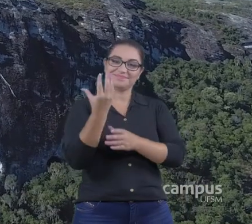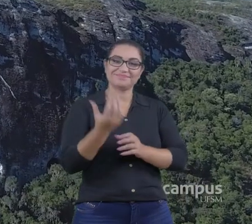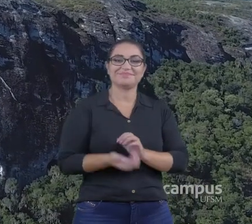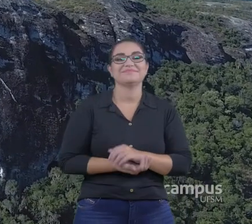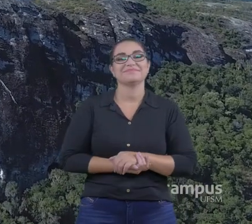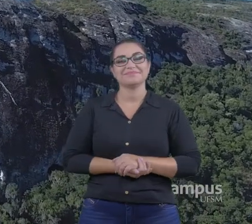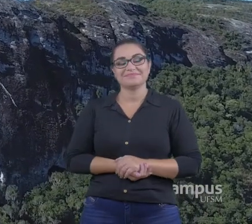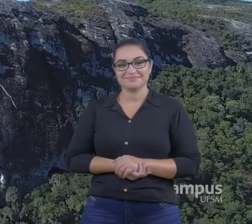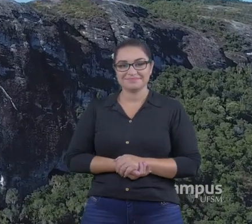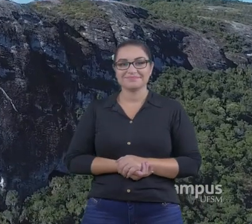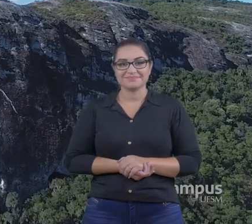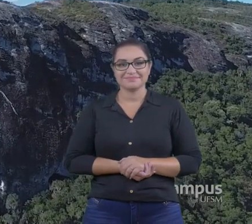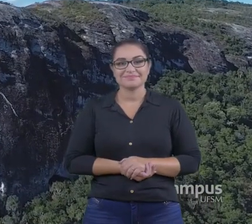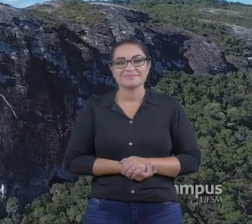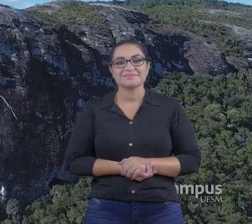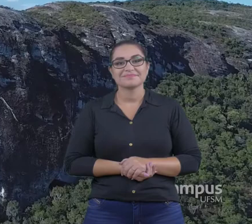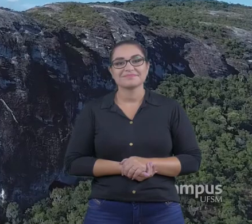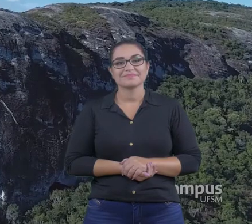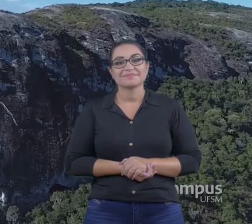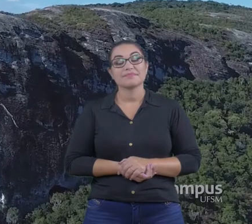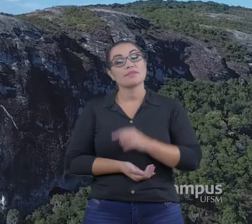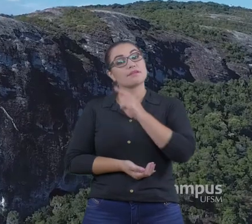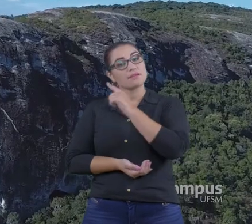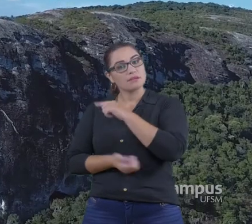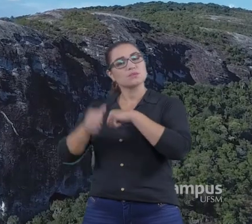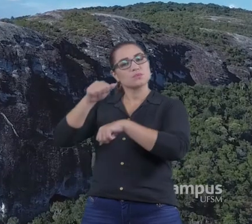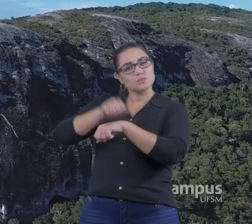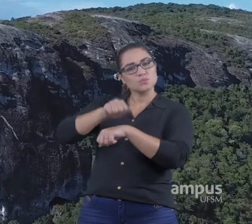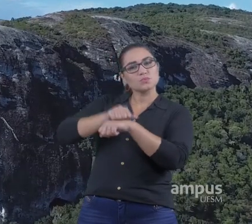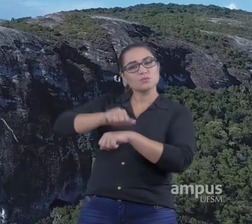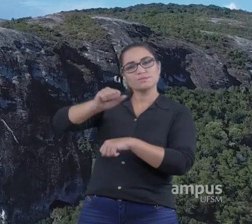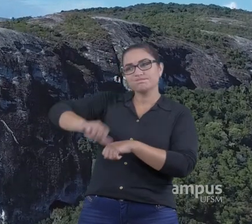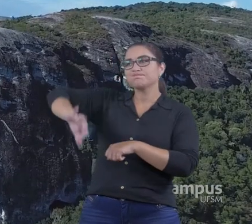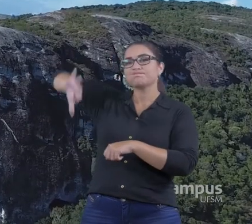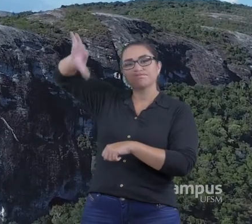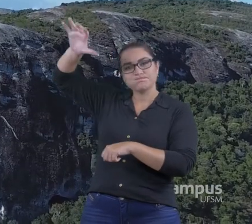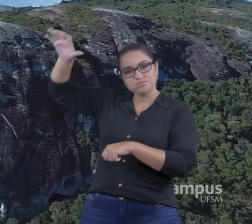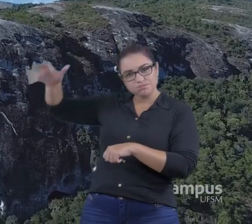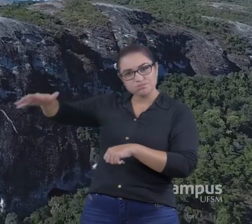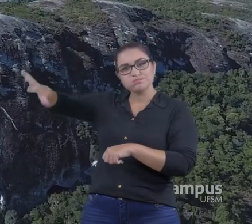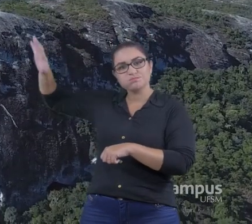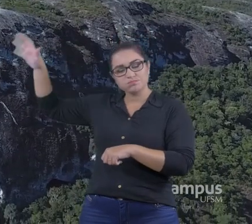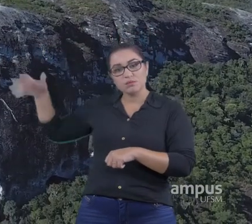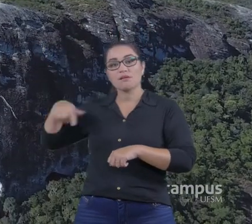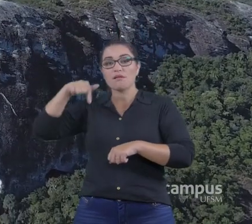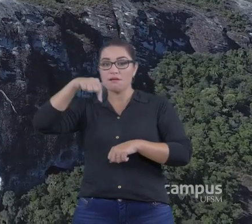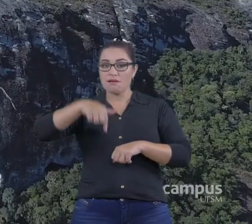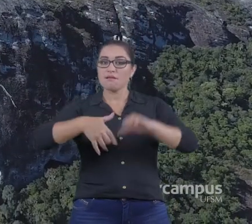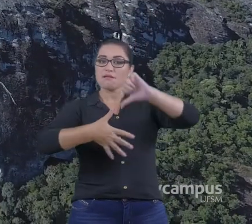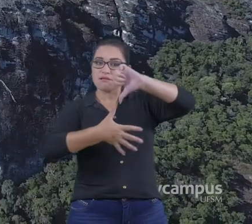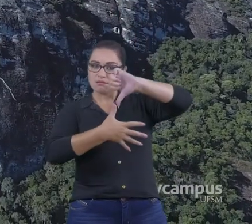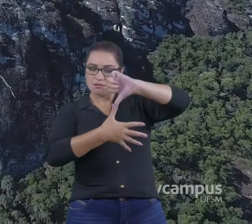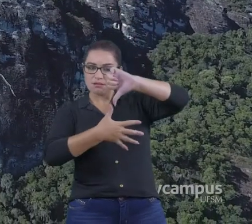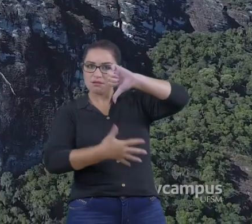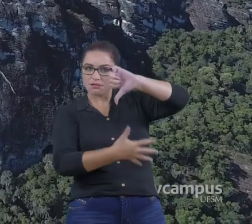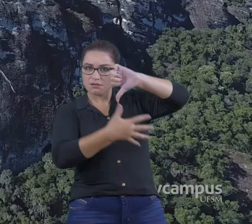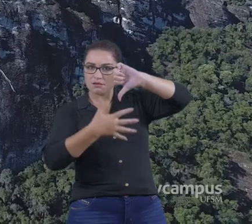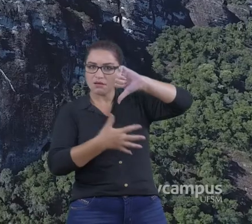Nem animais Nem nada disso ainda E essas rochas São No contexto geológico Da América do Sul